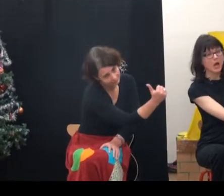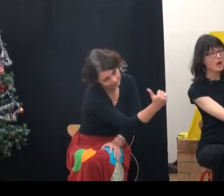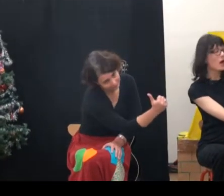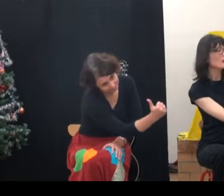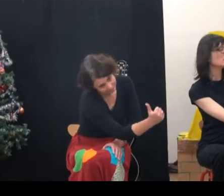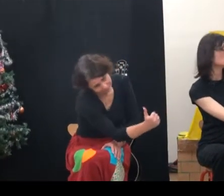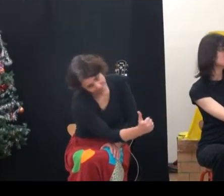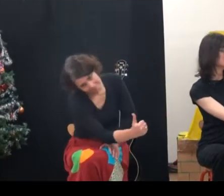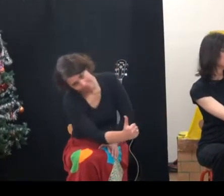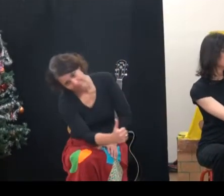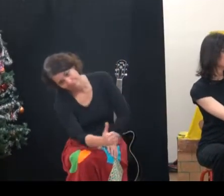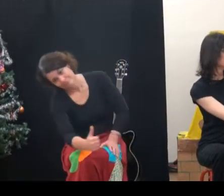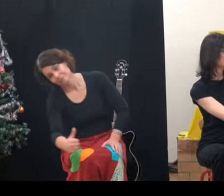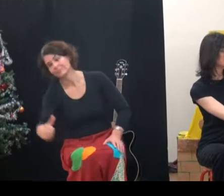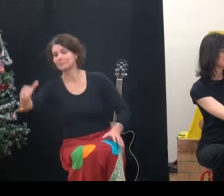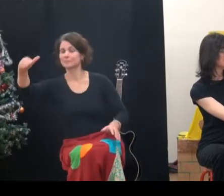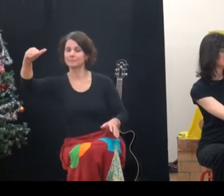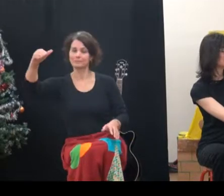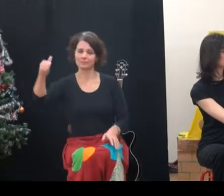glisse par-là !